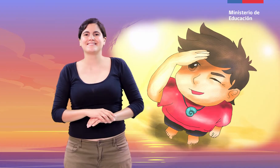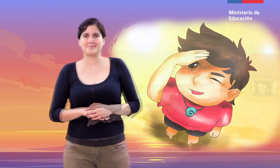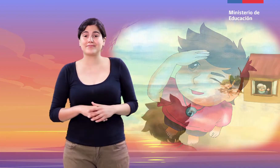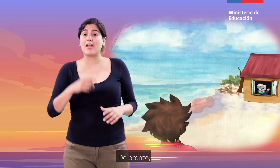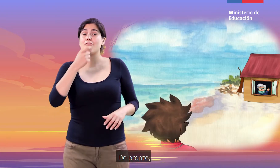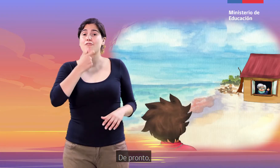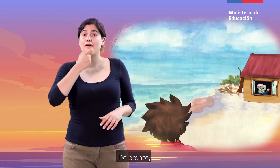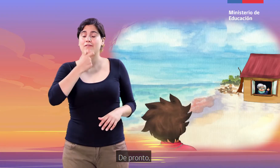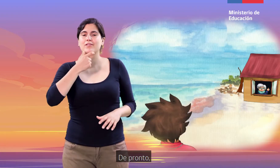De pronto,